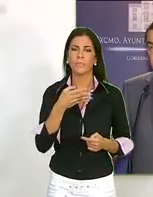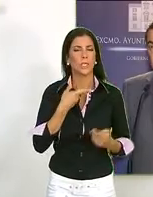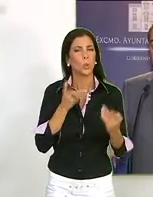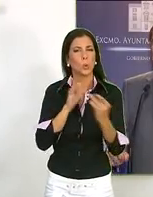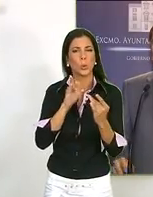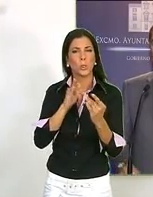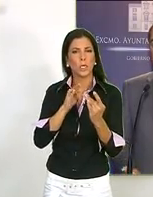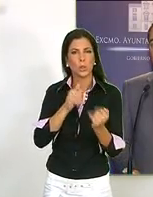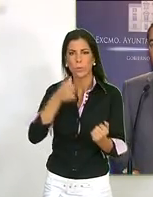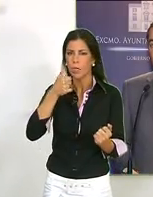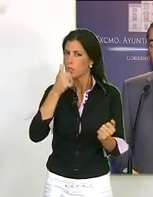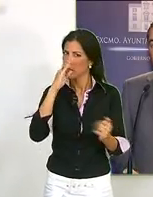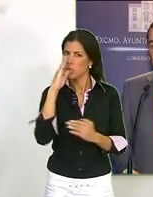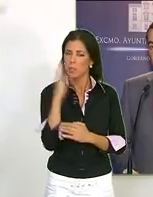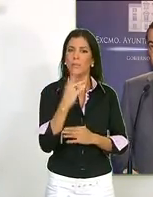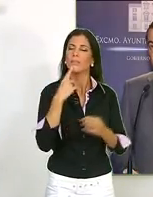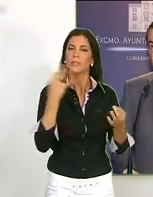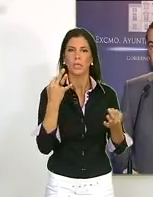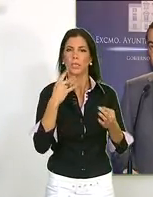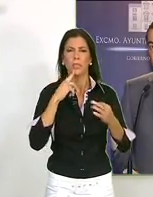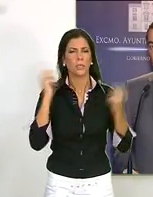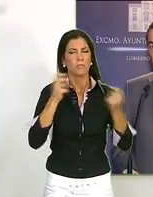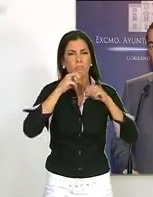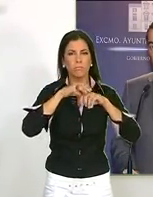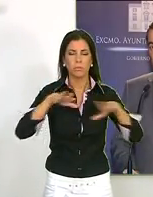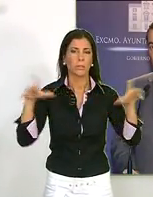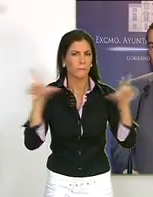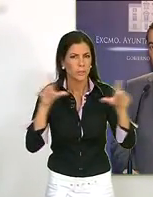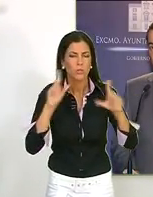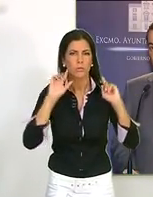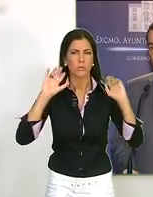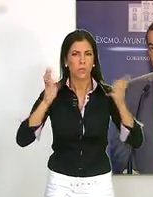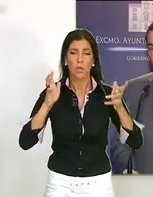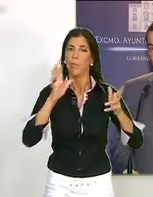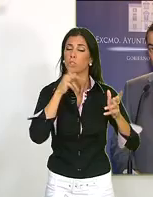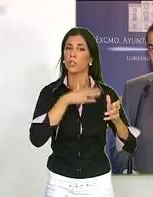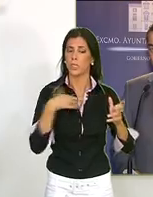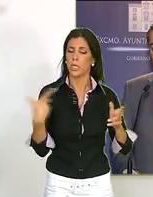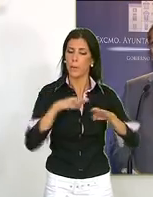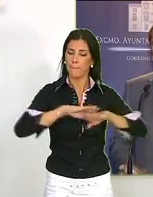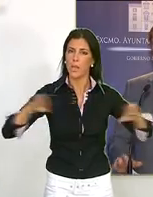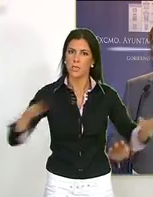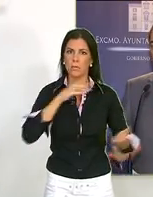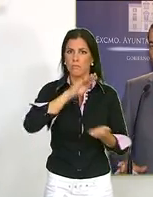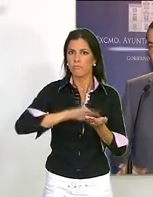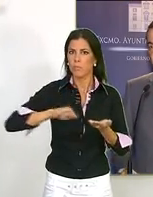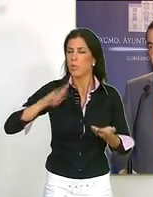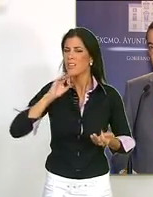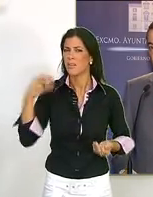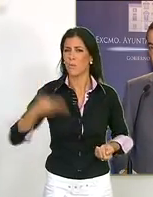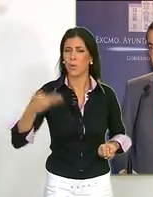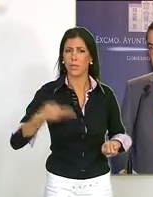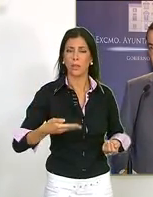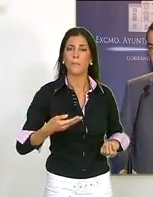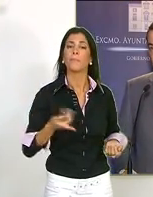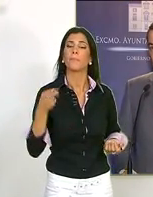El primer edil motrileño ha desgranado en un contacto con los medios de comunicación los temas que se pondrán sobre la